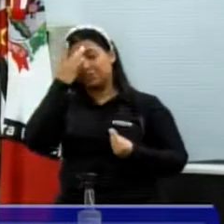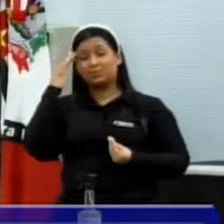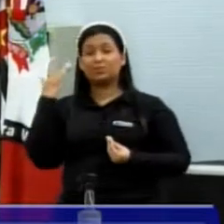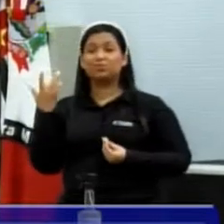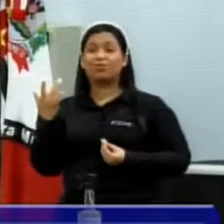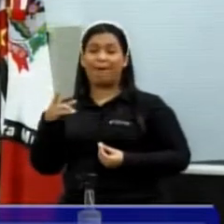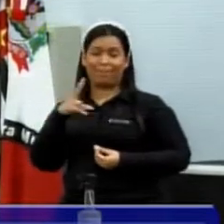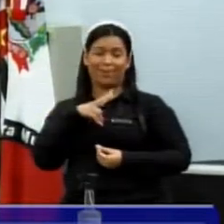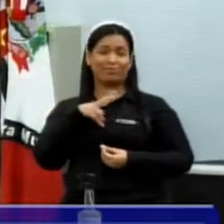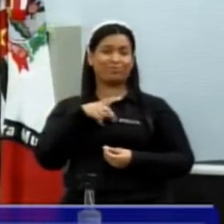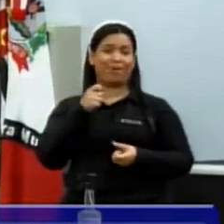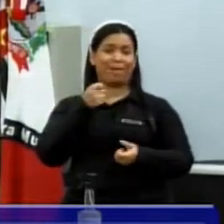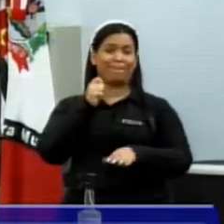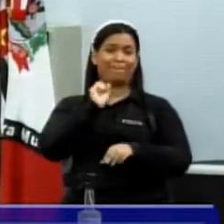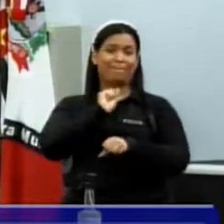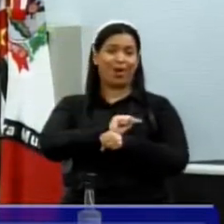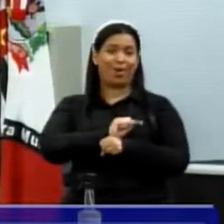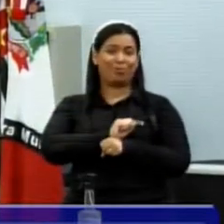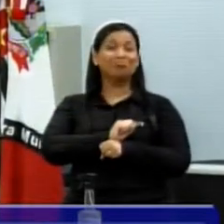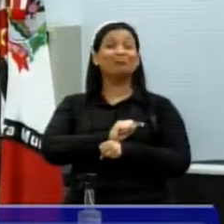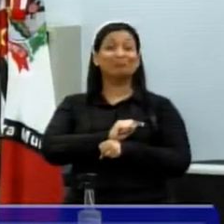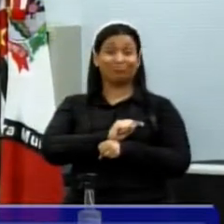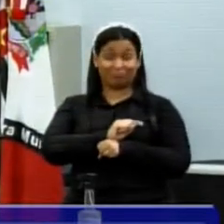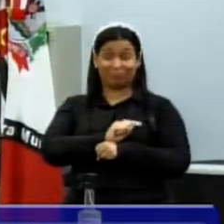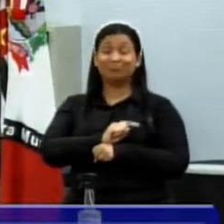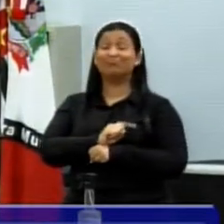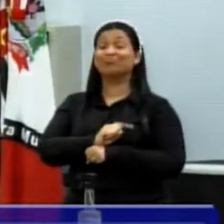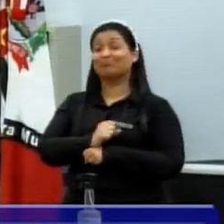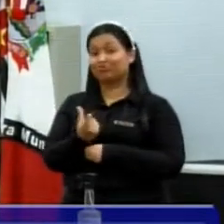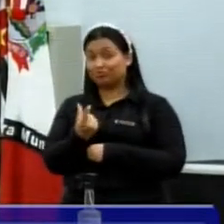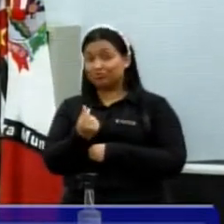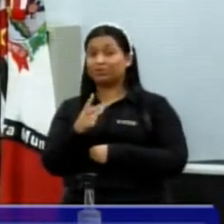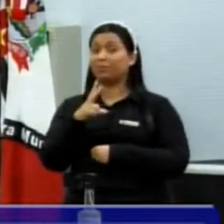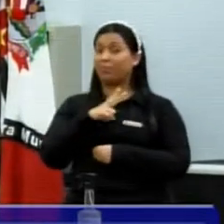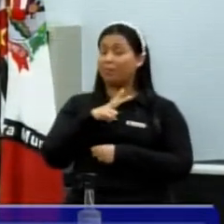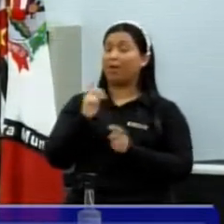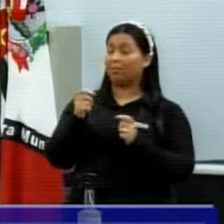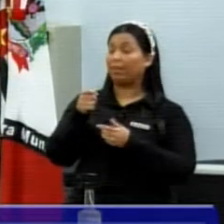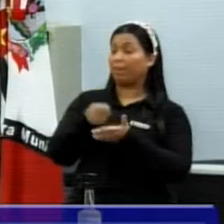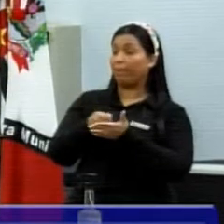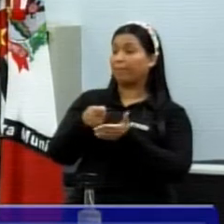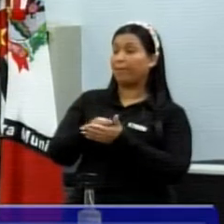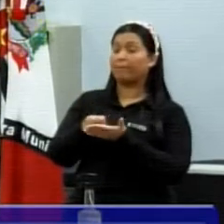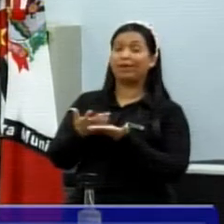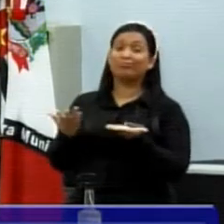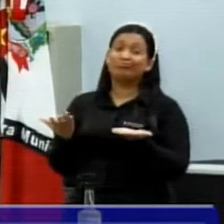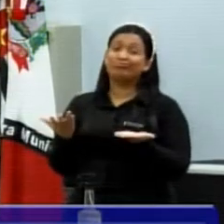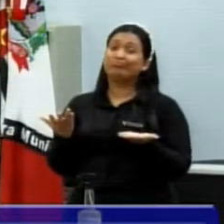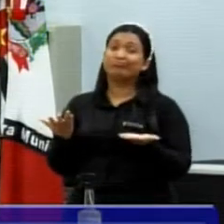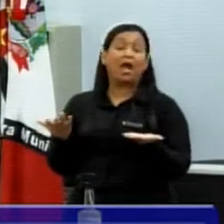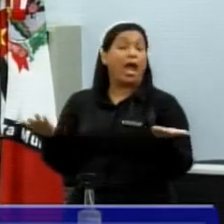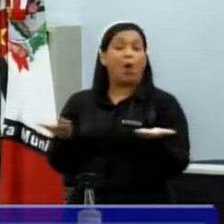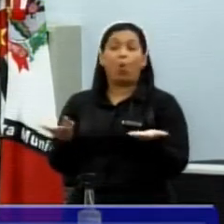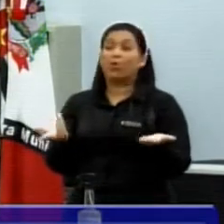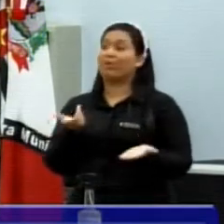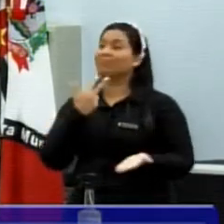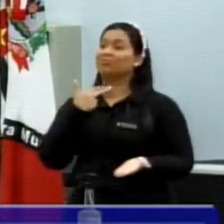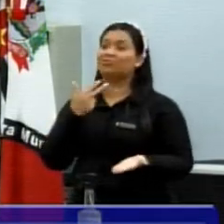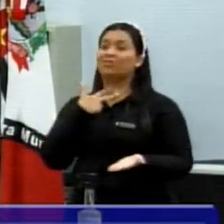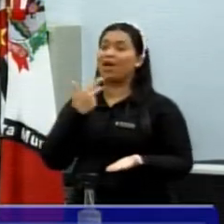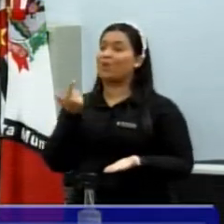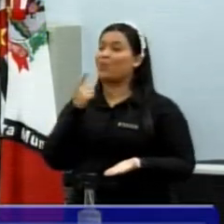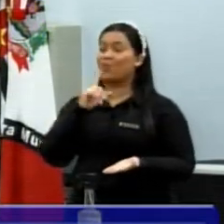convênio médico, pessoas que tinham convênio médico, tinham condições de pagar o convênio médico e não tem condição mais,